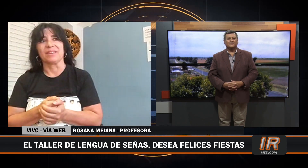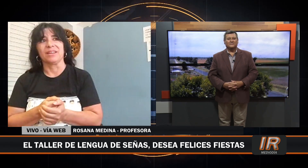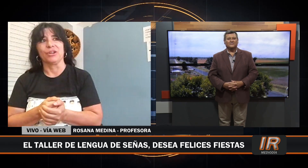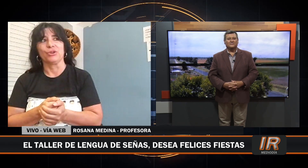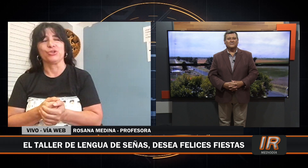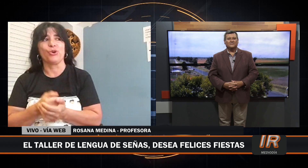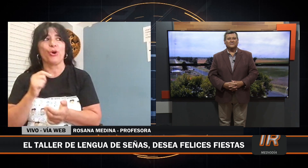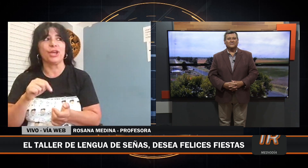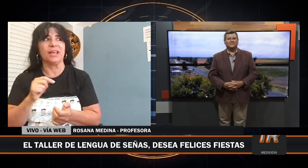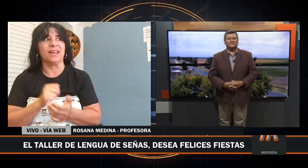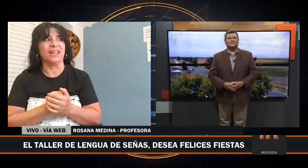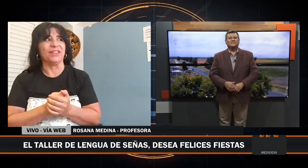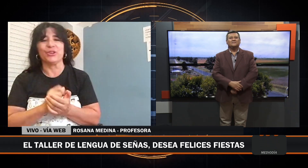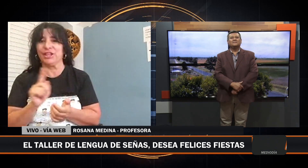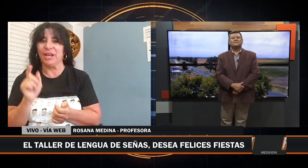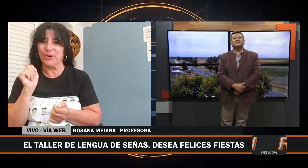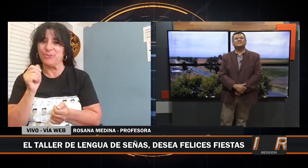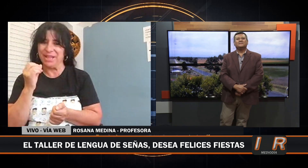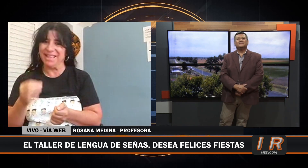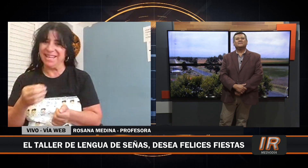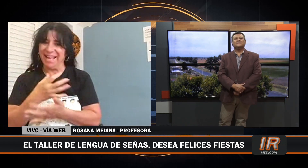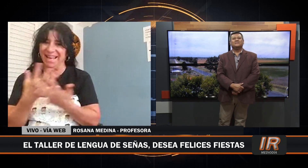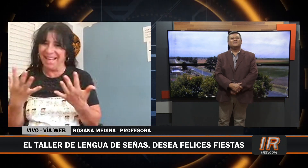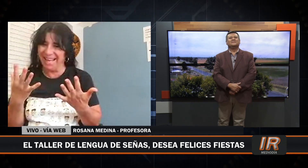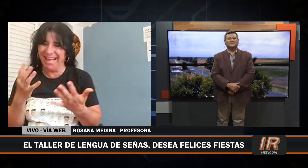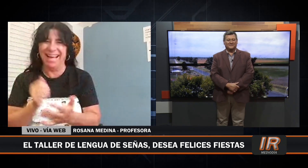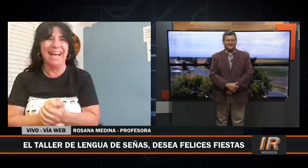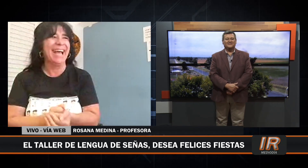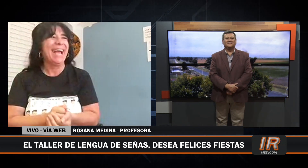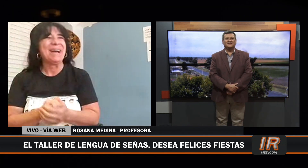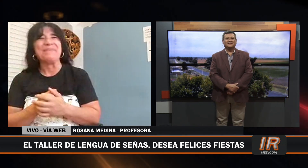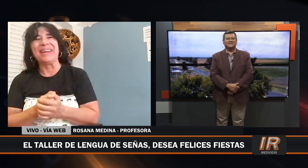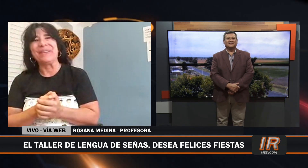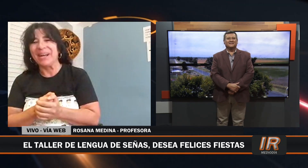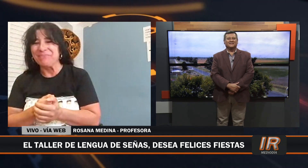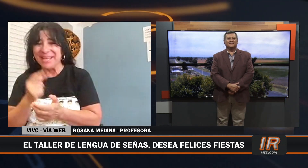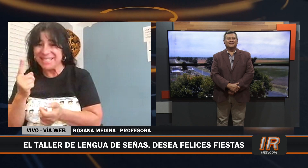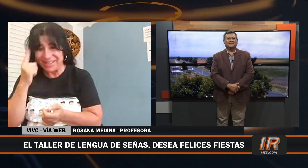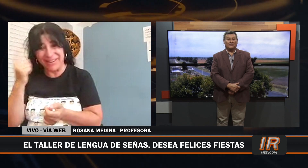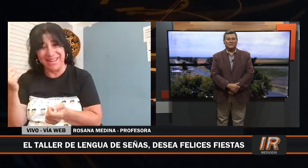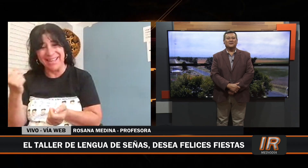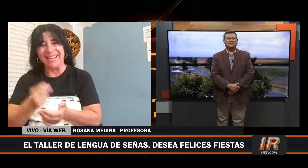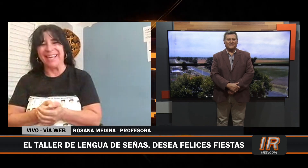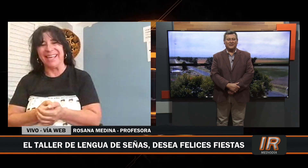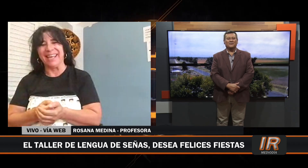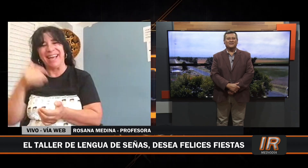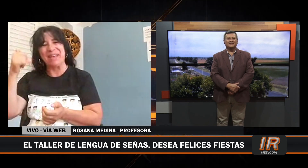Yo hoy no tengo un buen día, pero igual pienso que hay